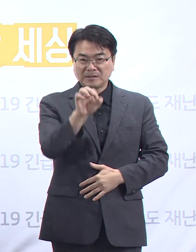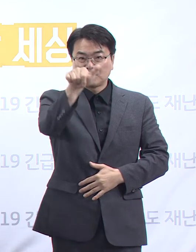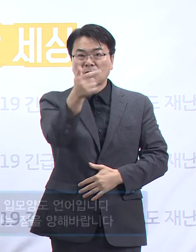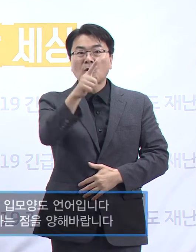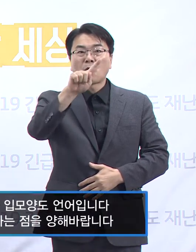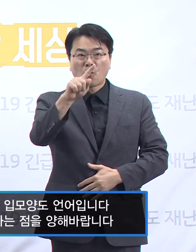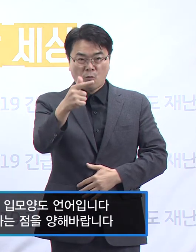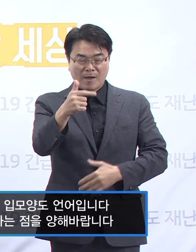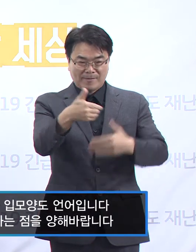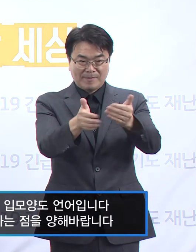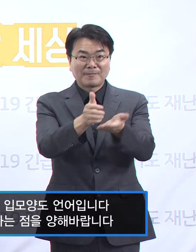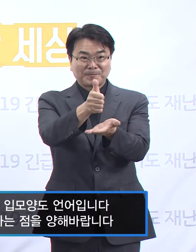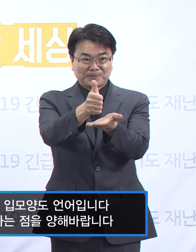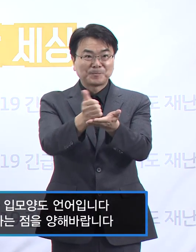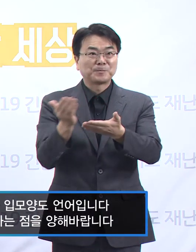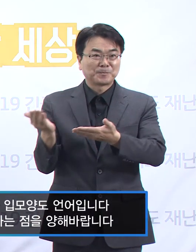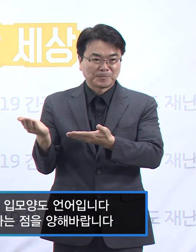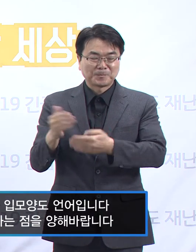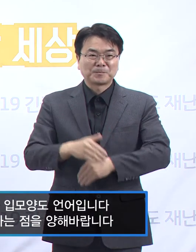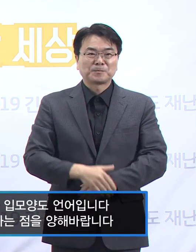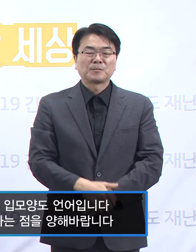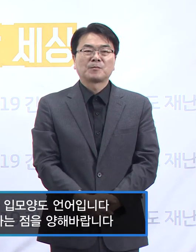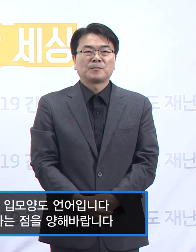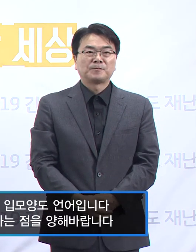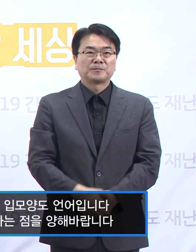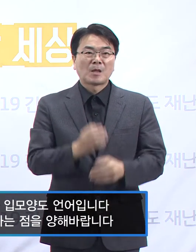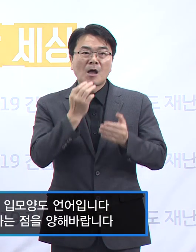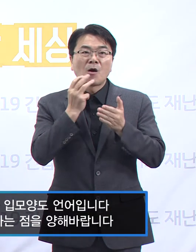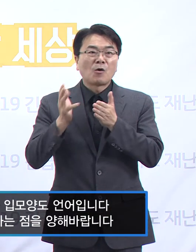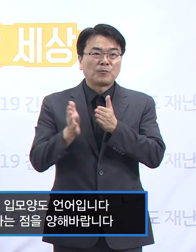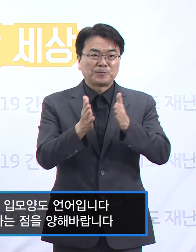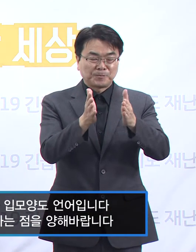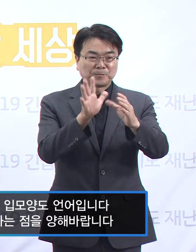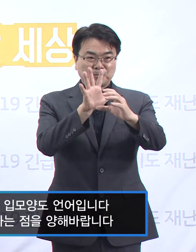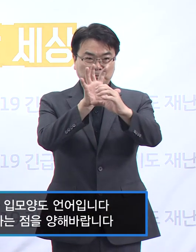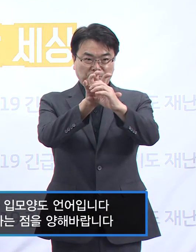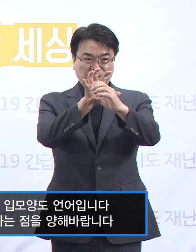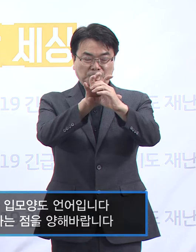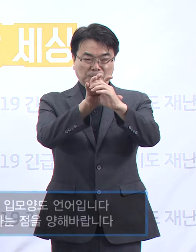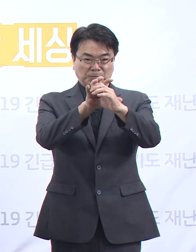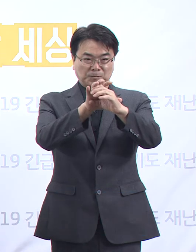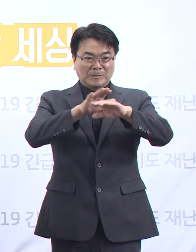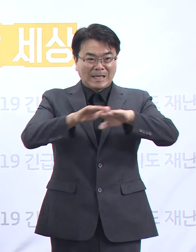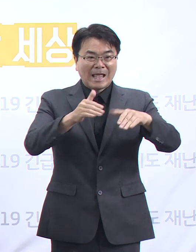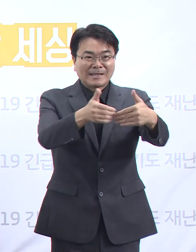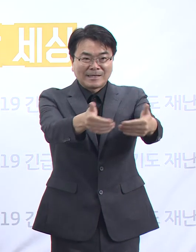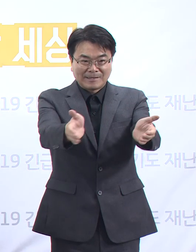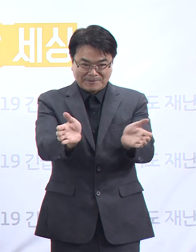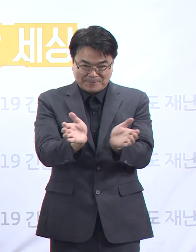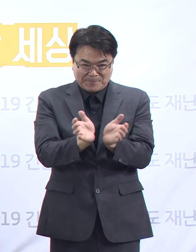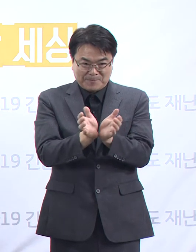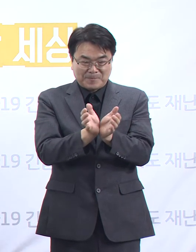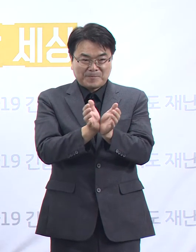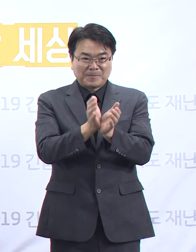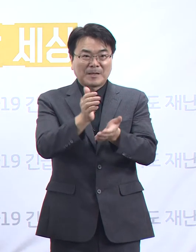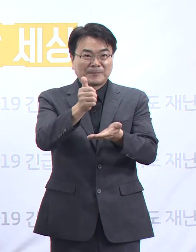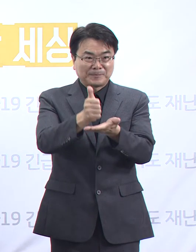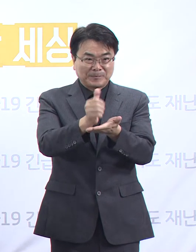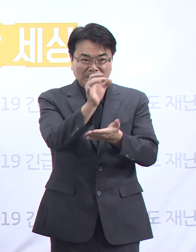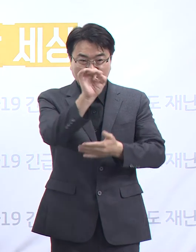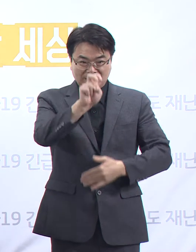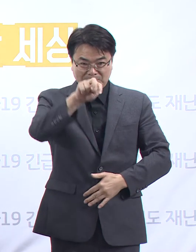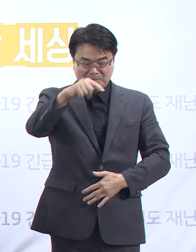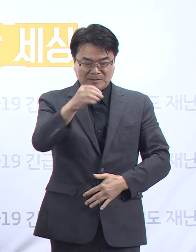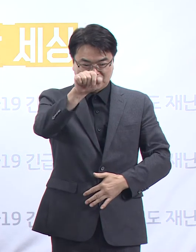네 안녕하십니까. 경기도 코로나19 긴급대책단 임순관입니다. 9월 7일 월요일 경기도 코로나19 대응